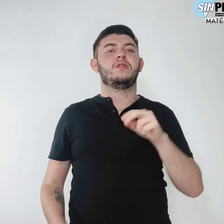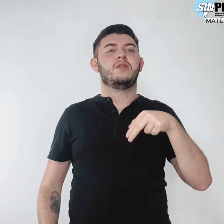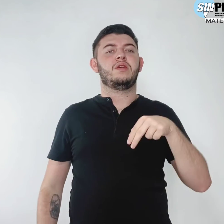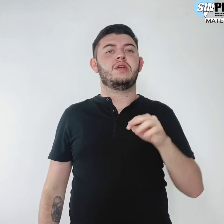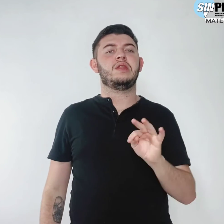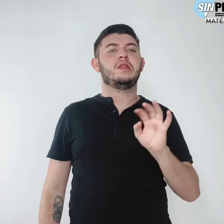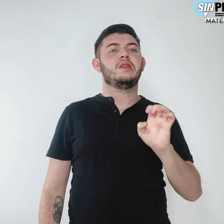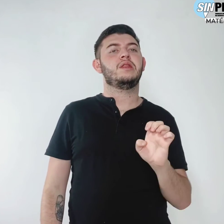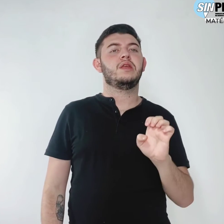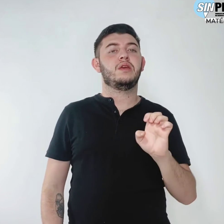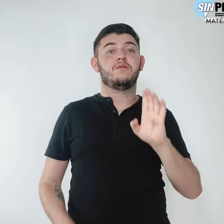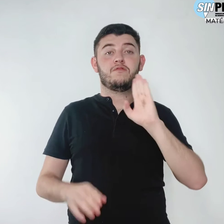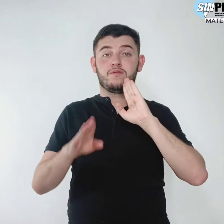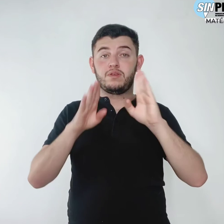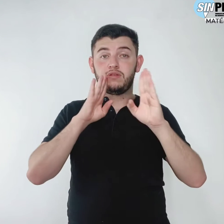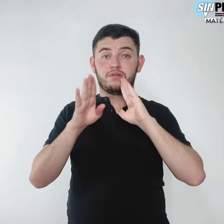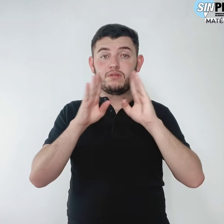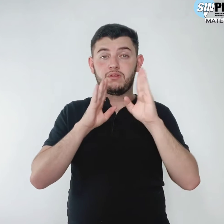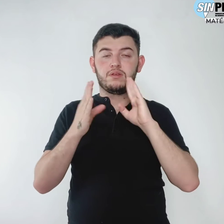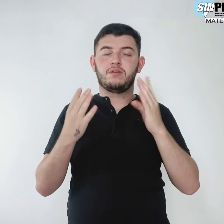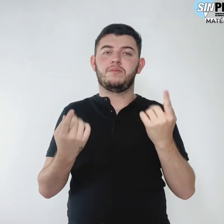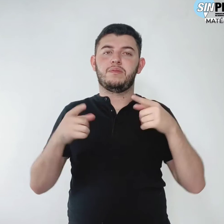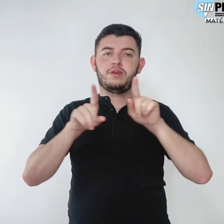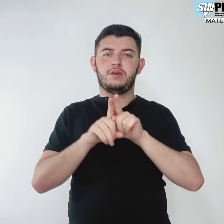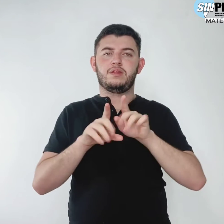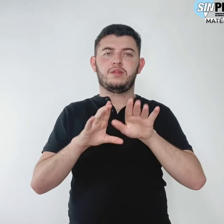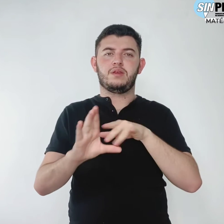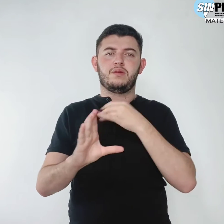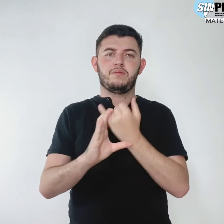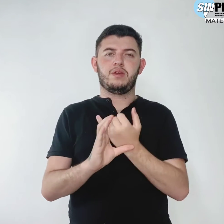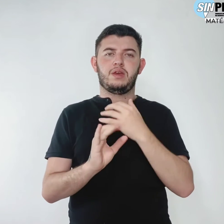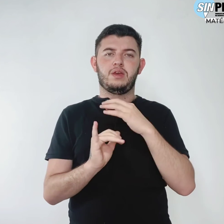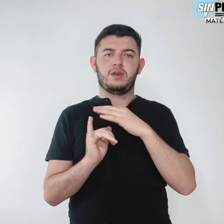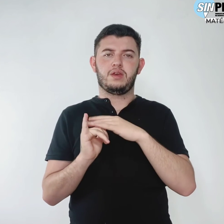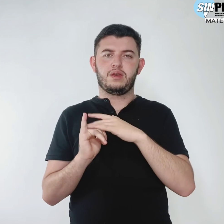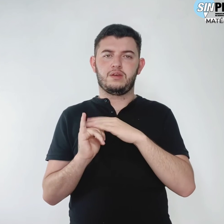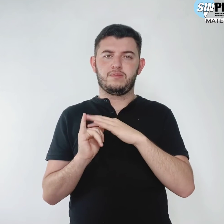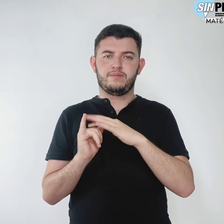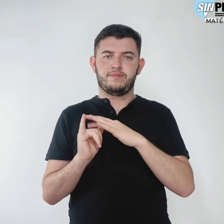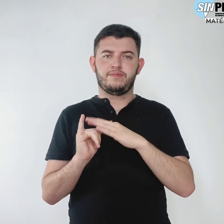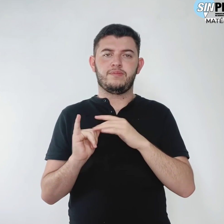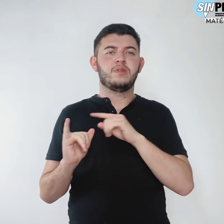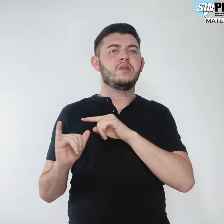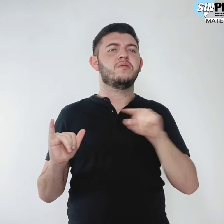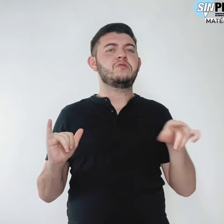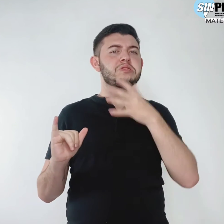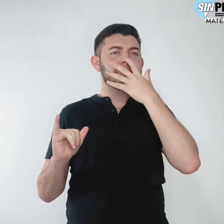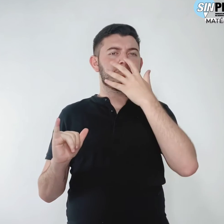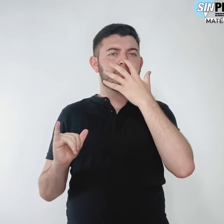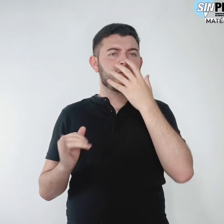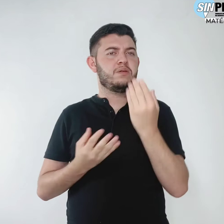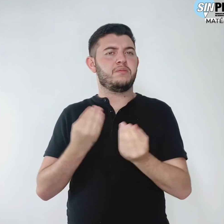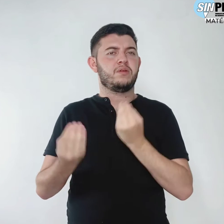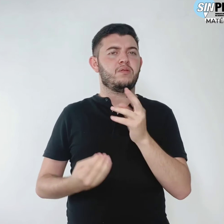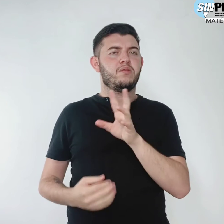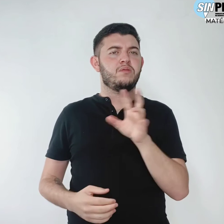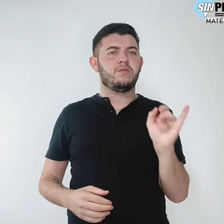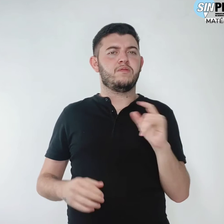CNTE, Facebook e YouTube. Veja a seguir a programação que